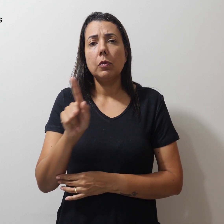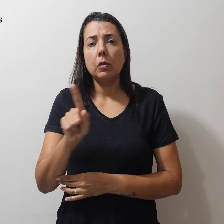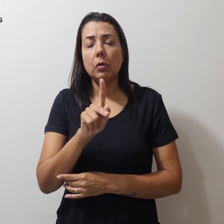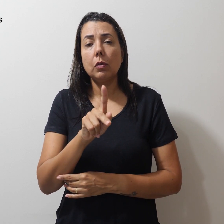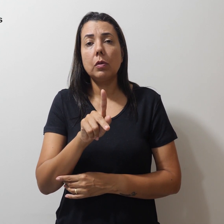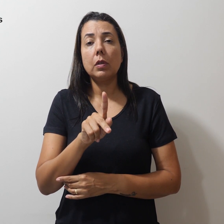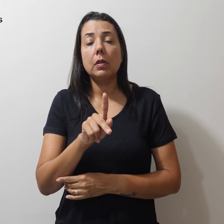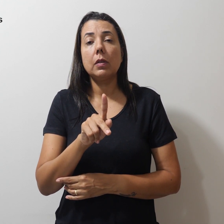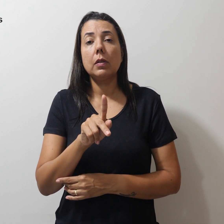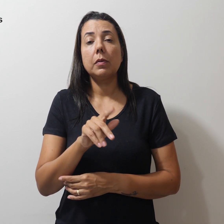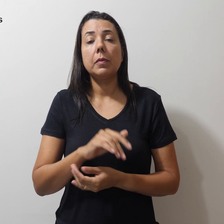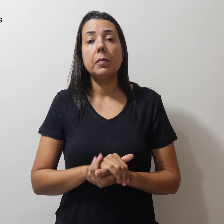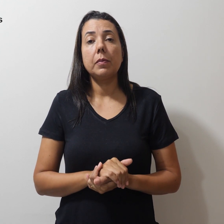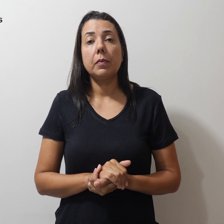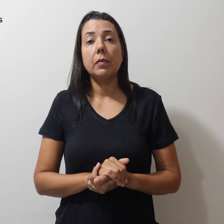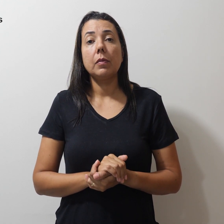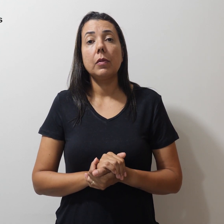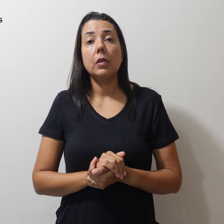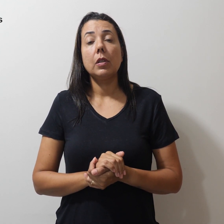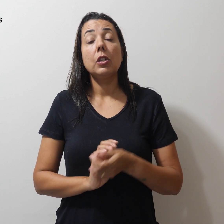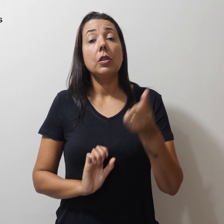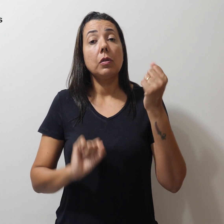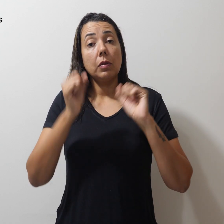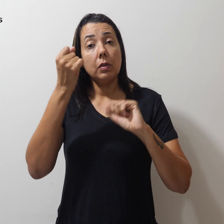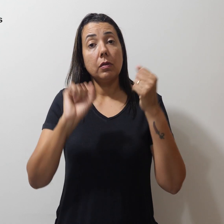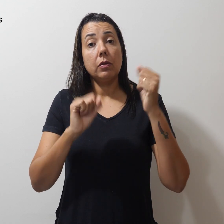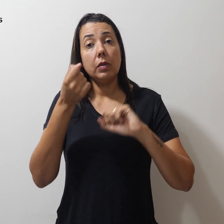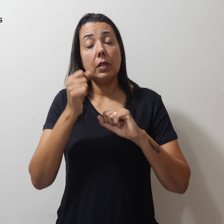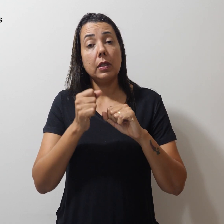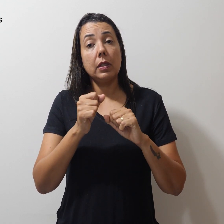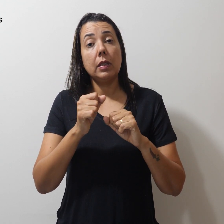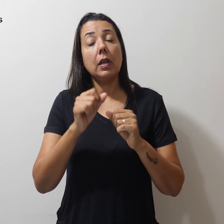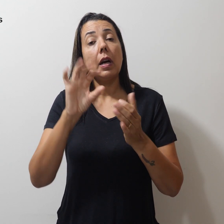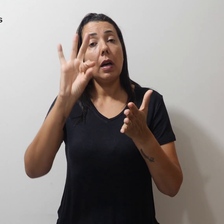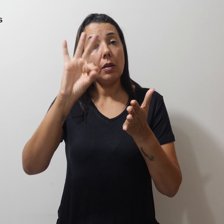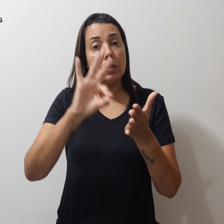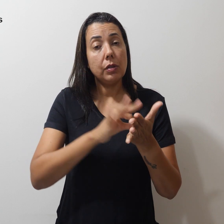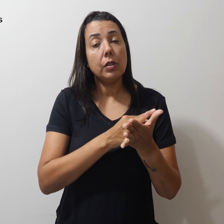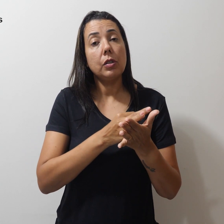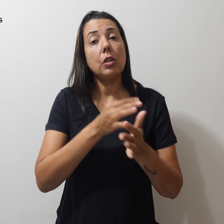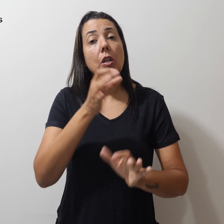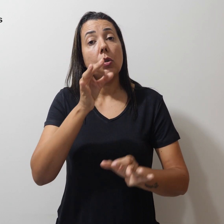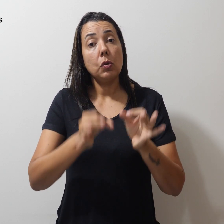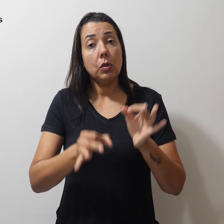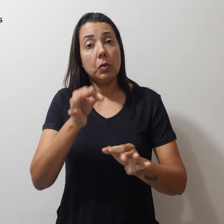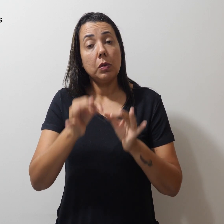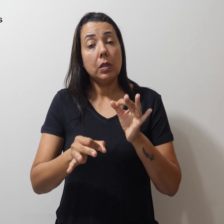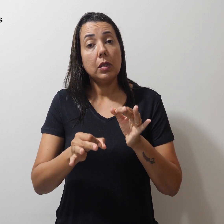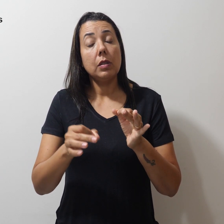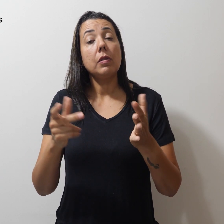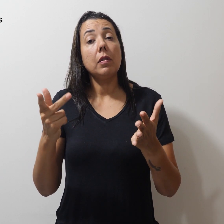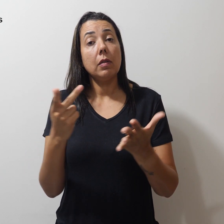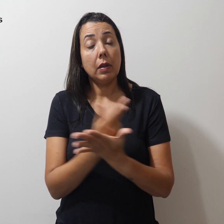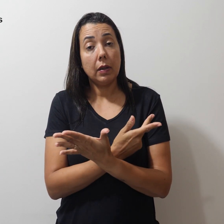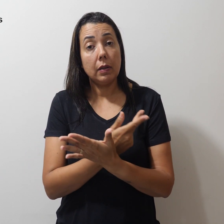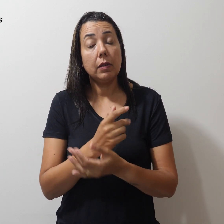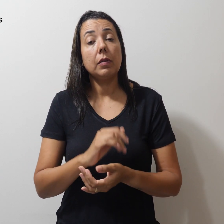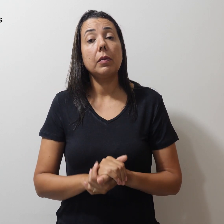professoras de educação física ao CREF é juridicamente inconsistente e vem